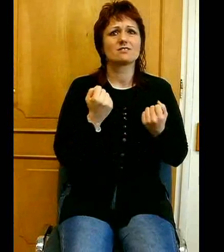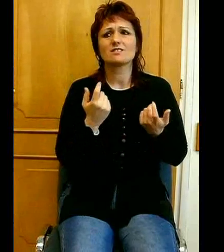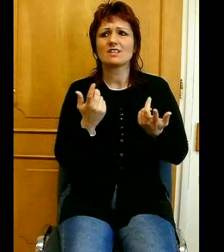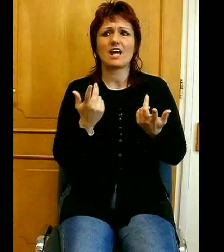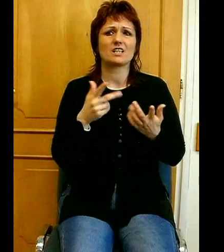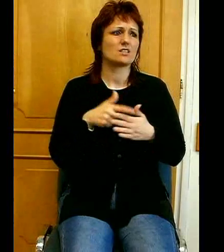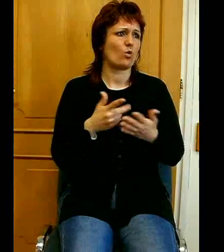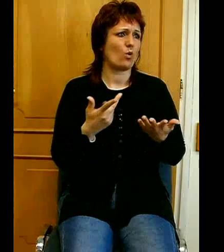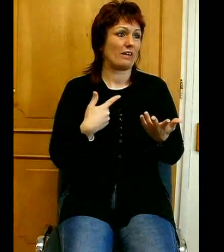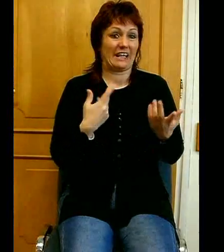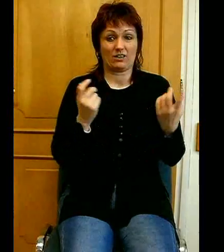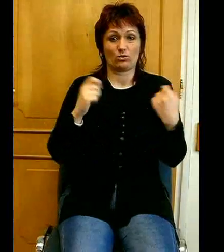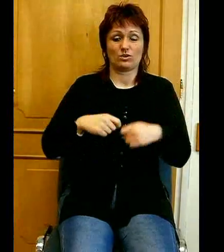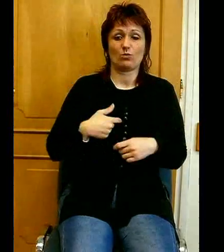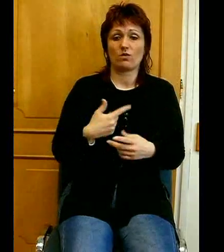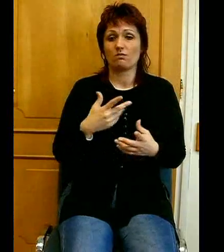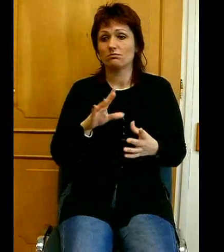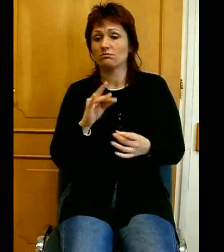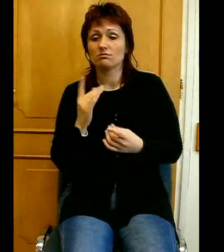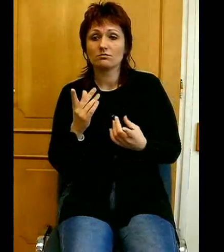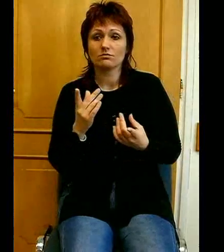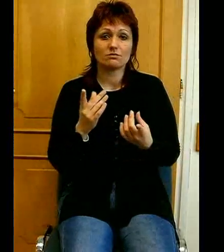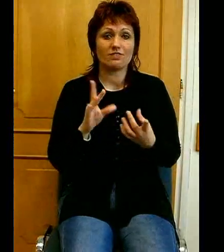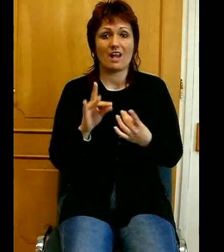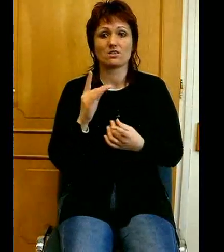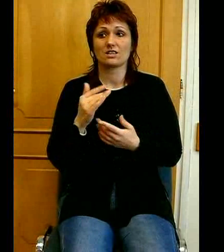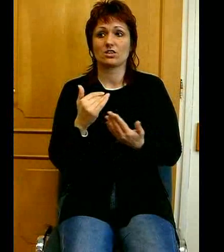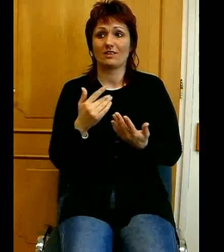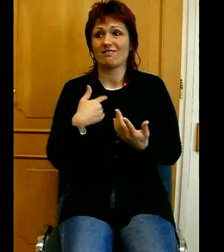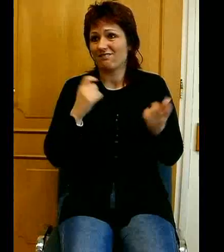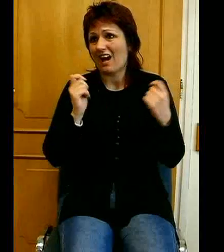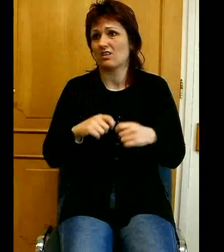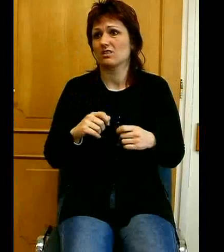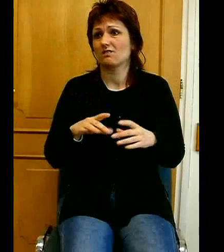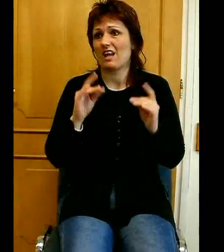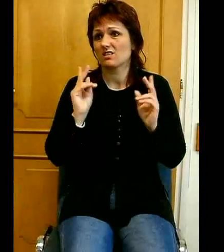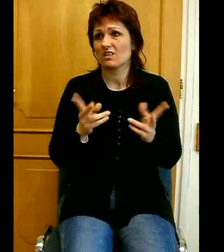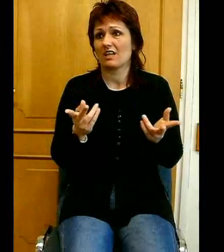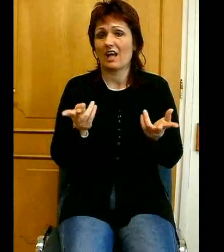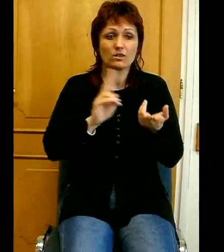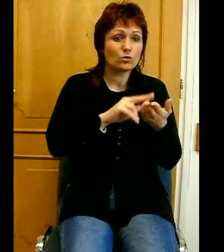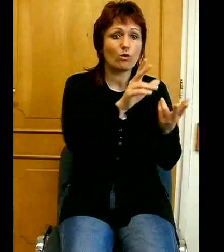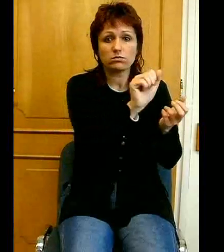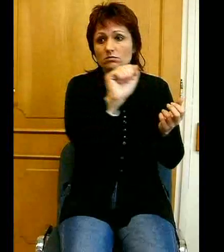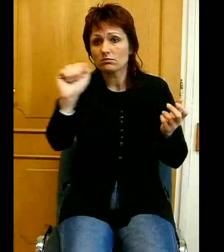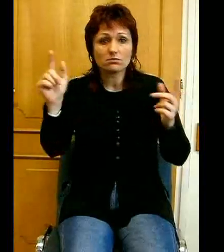Így a választás elég. Na, de választani kell. Több közül, és meggyőződéssel kell.